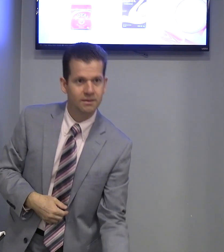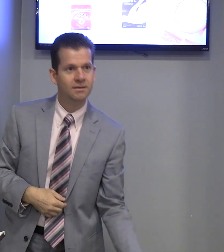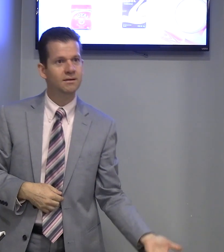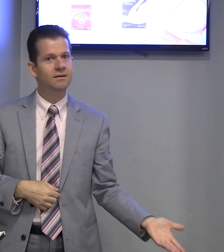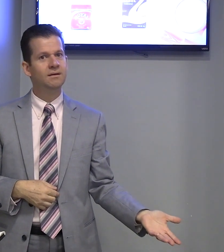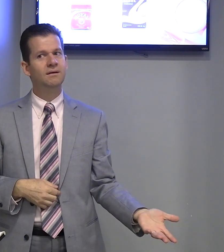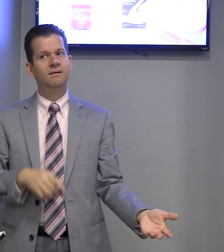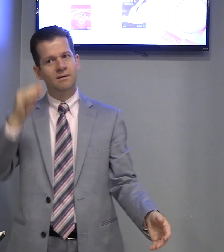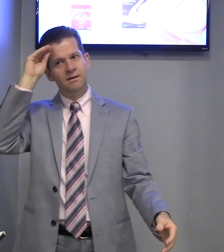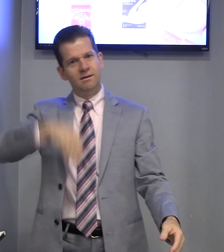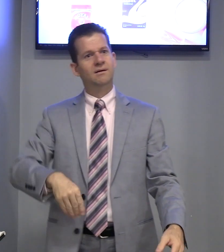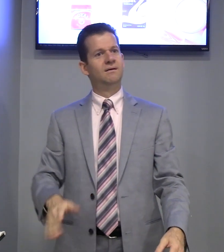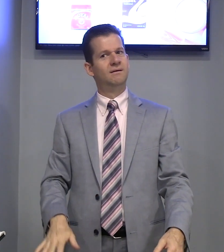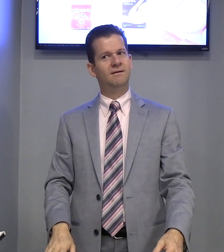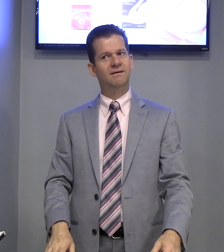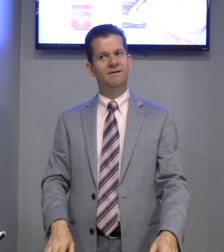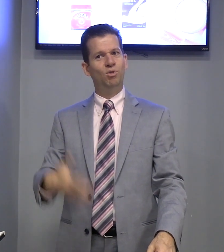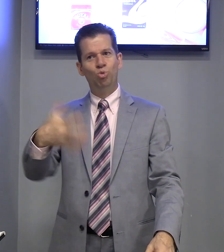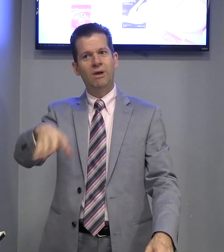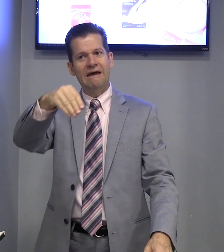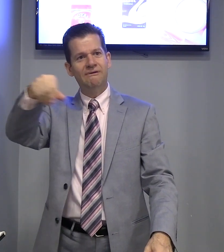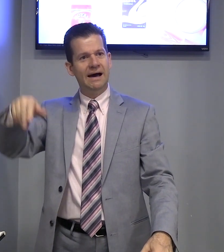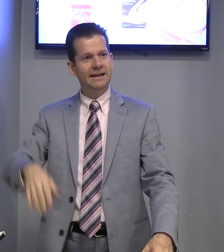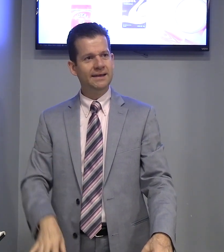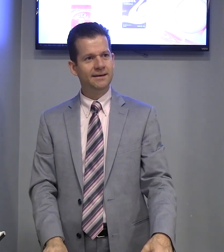É bom, salvo. Não quer farinha.